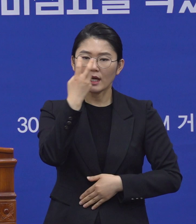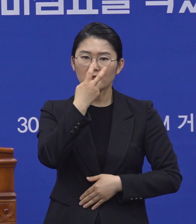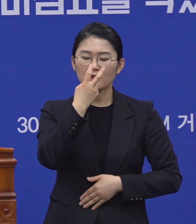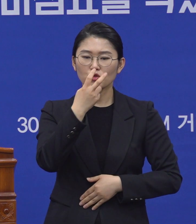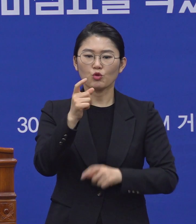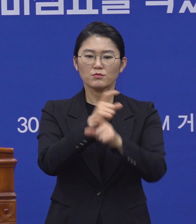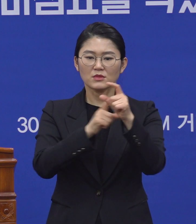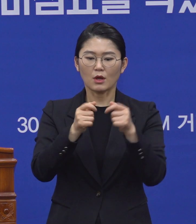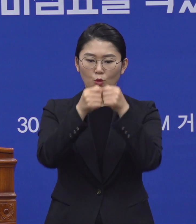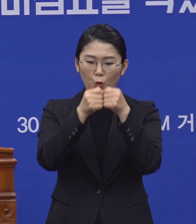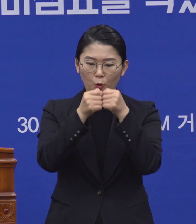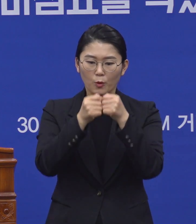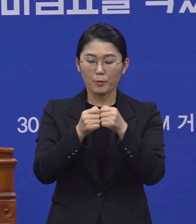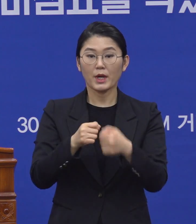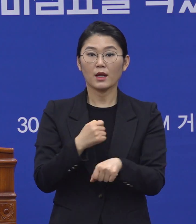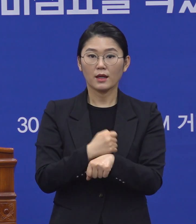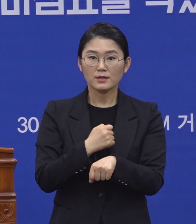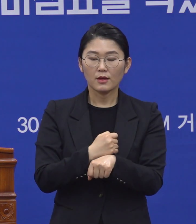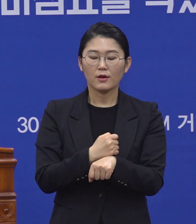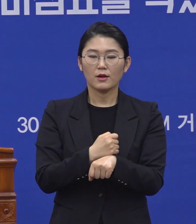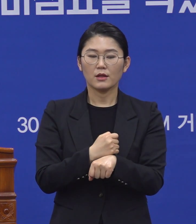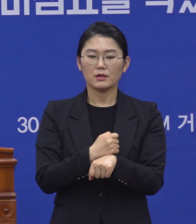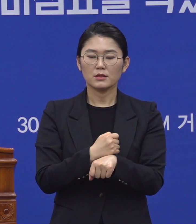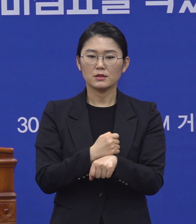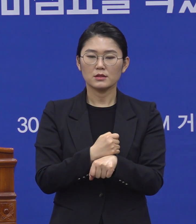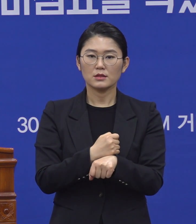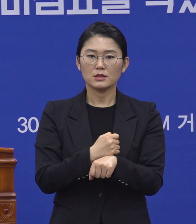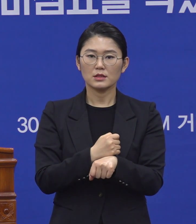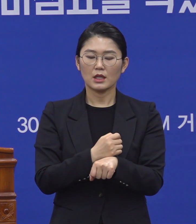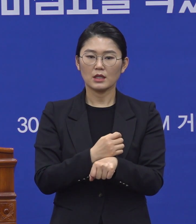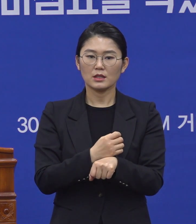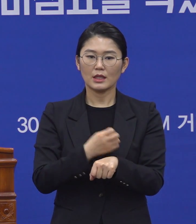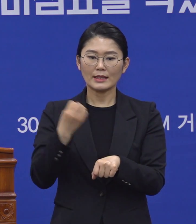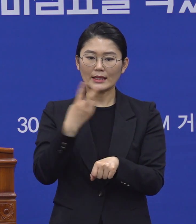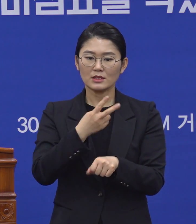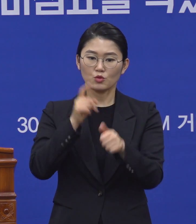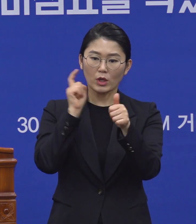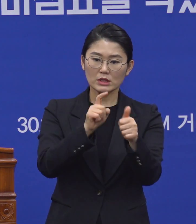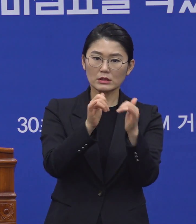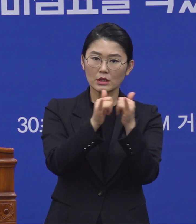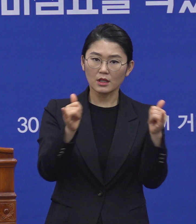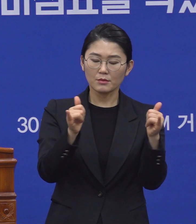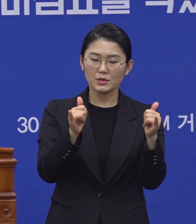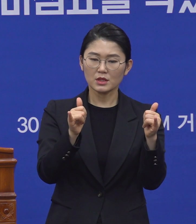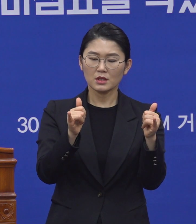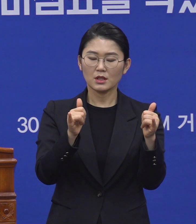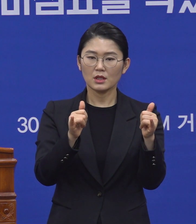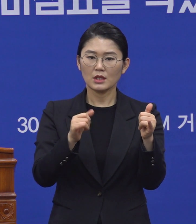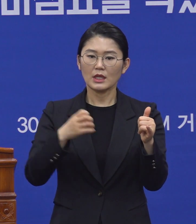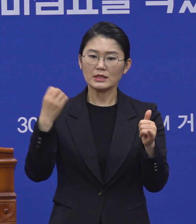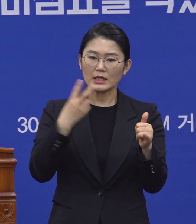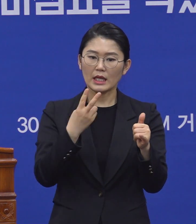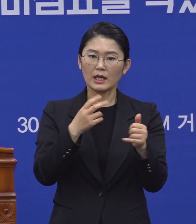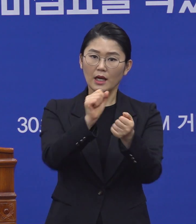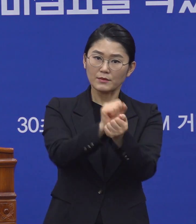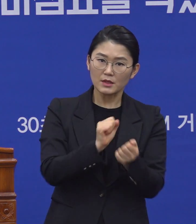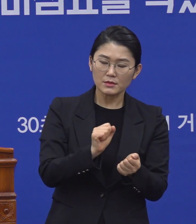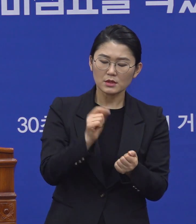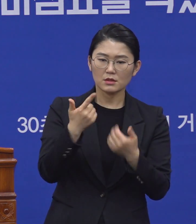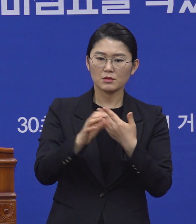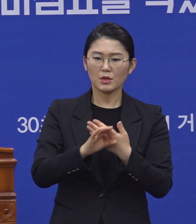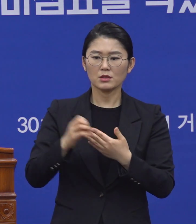폭넓게 해서 이분들이 다시 양성이 나오는 것이 재감염인지 아니면